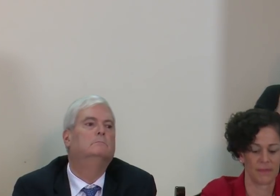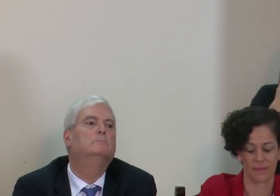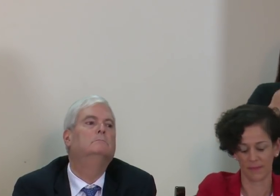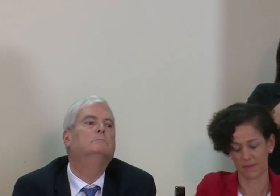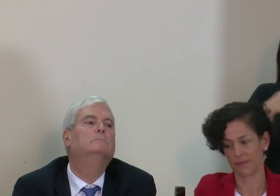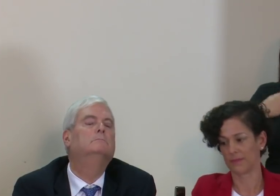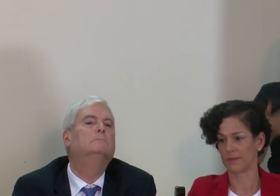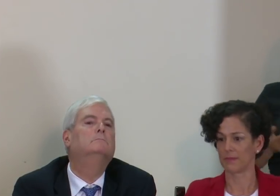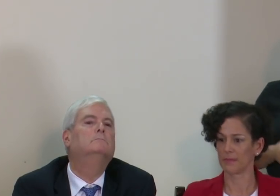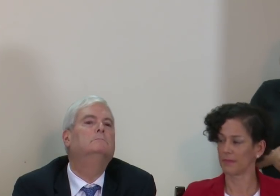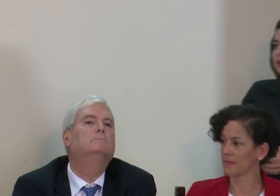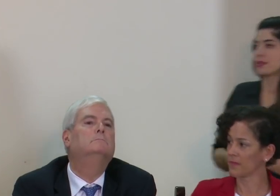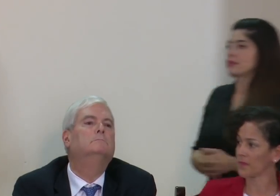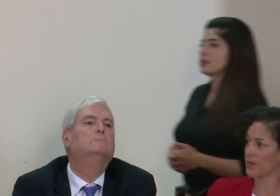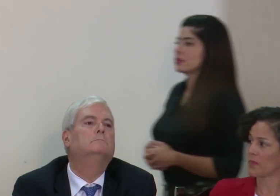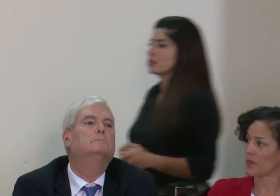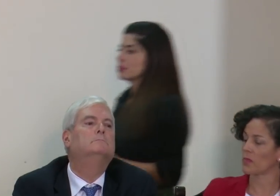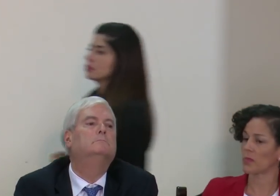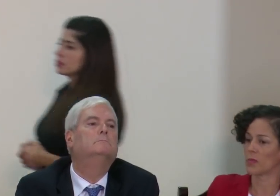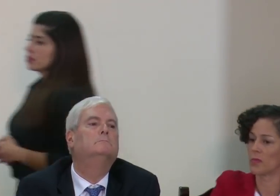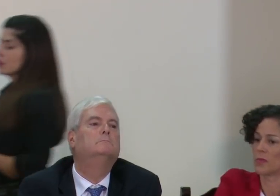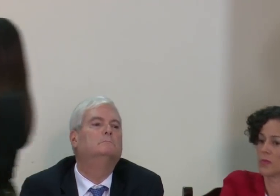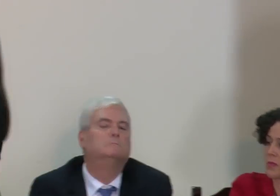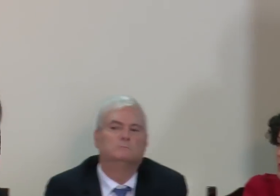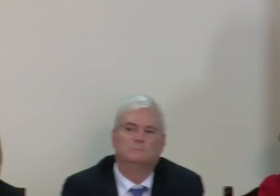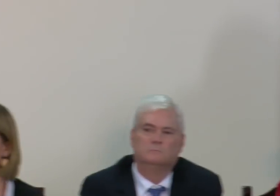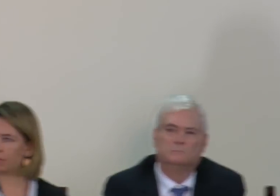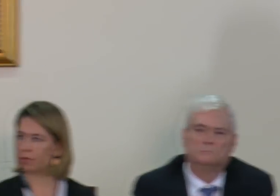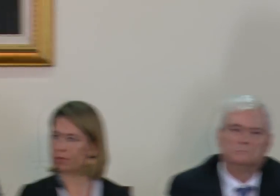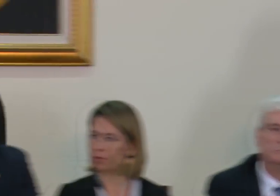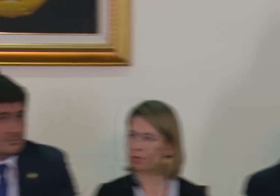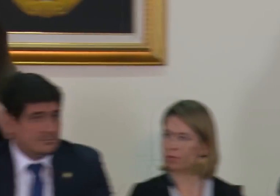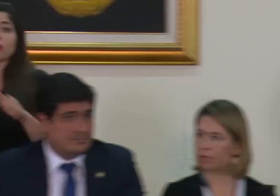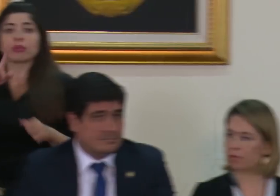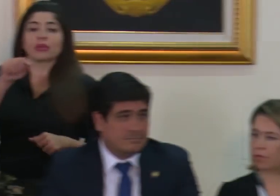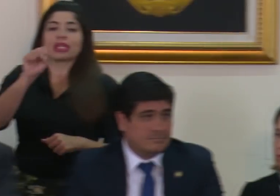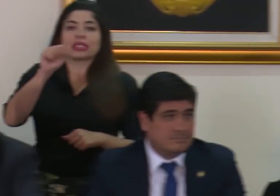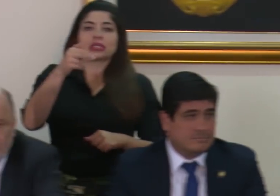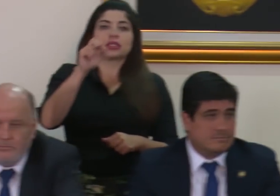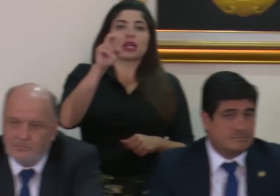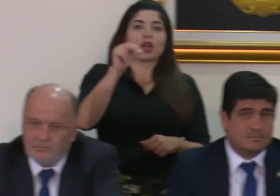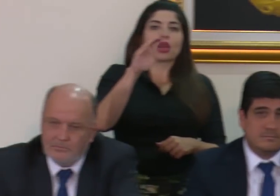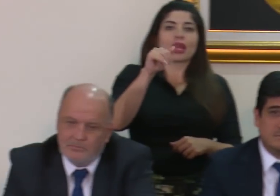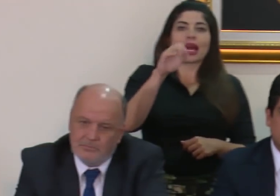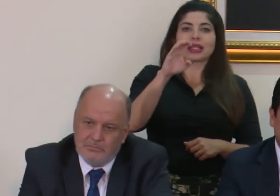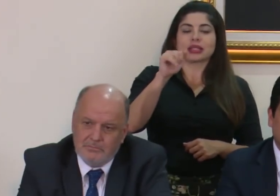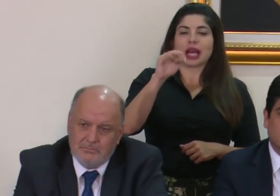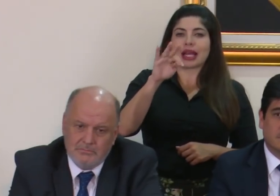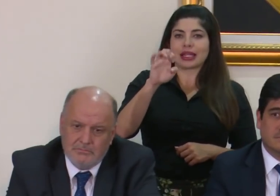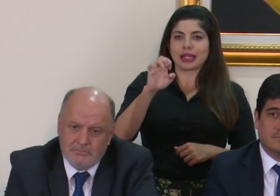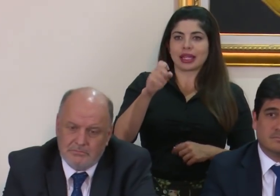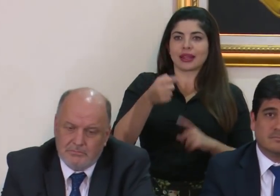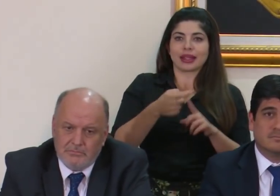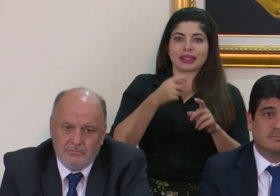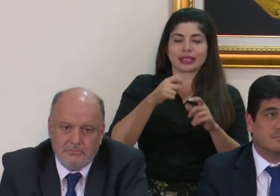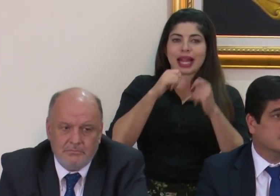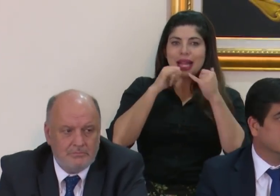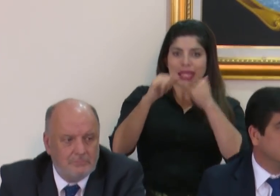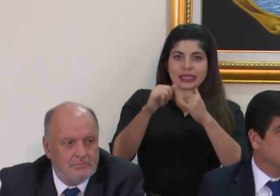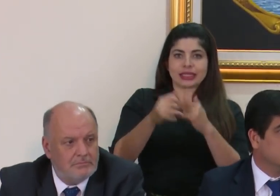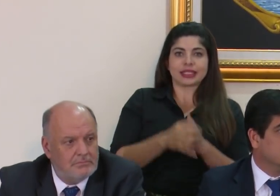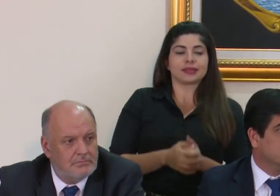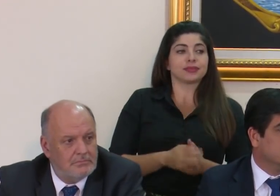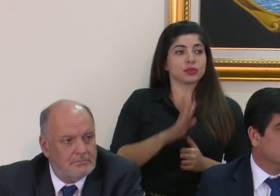señora ministra. Continuamos con las consultas. Charon Cascante de Extra TV 42, por favor, su